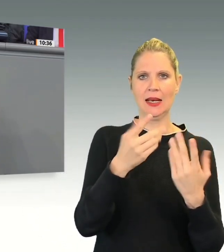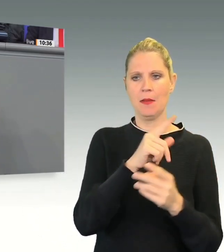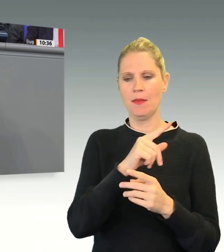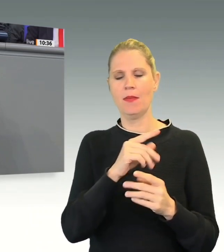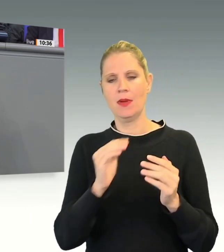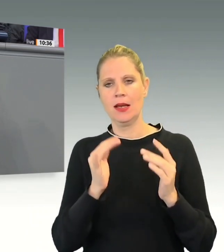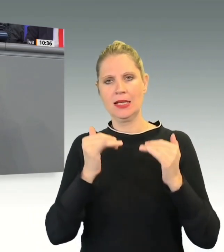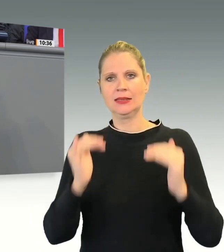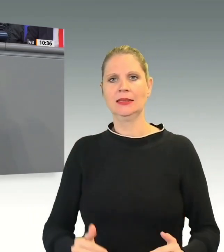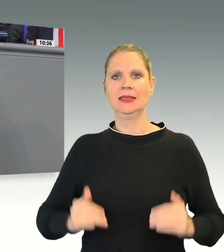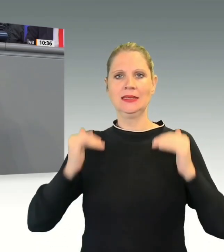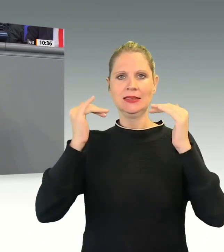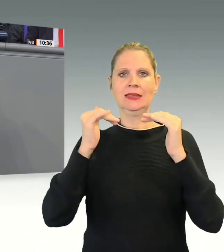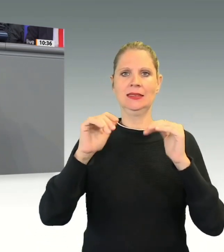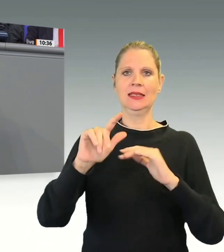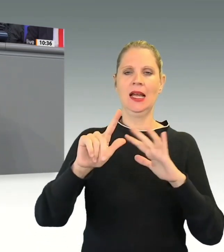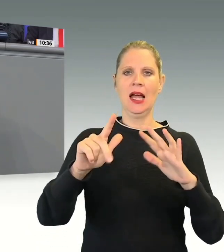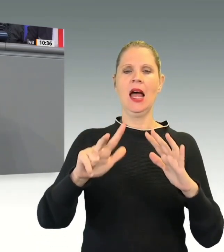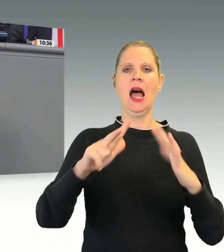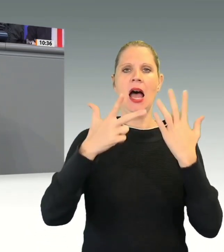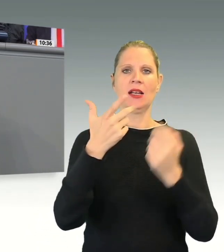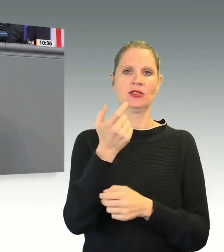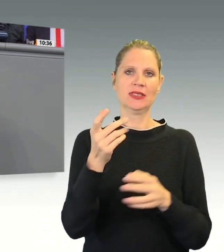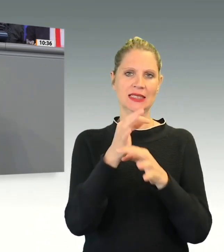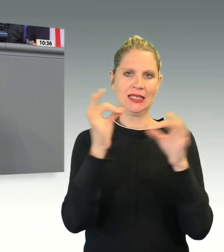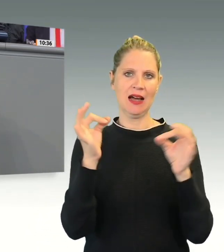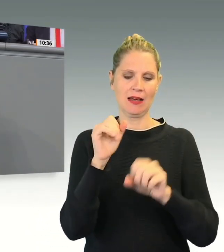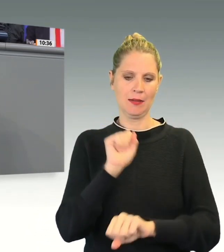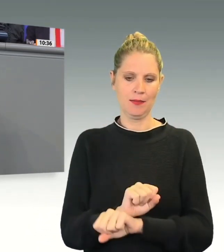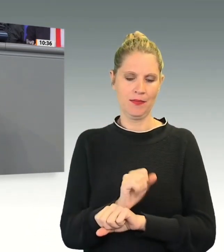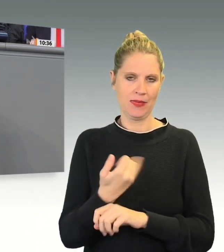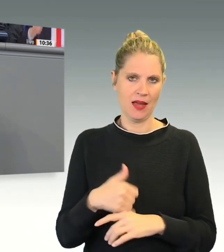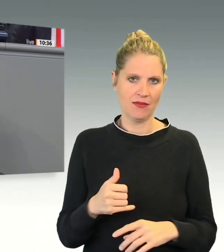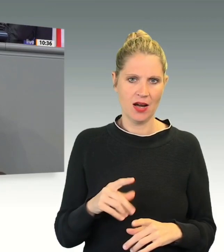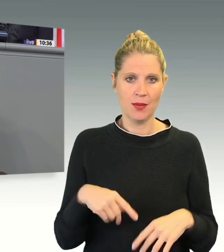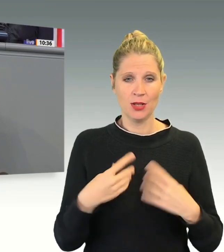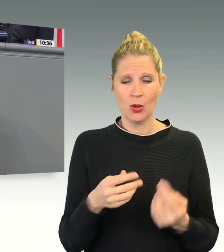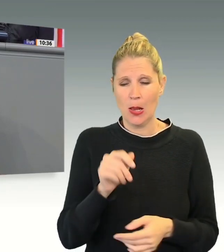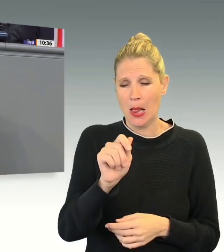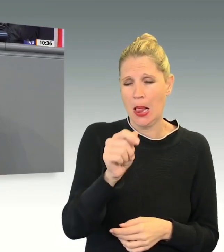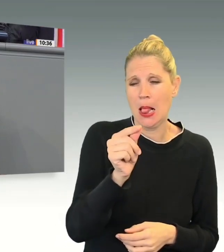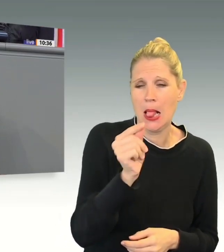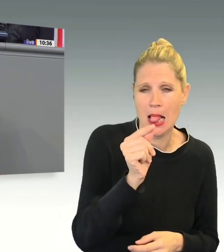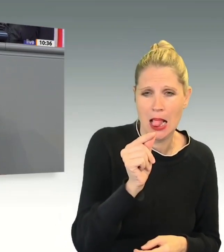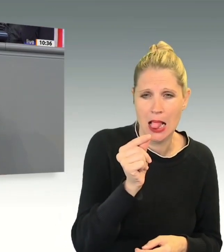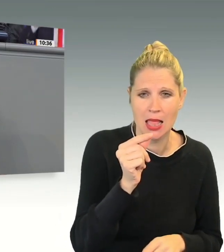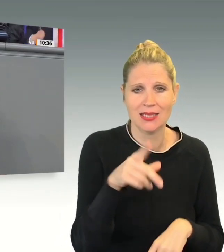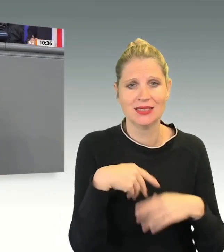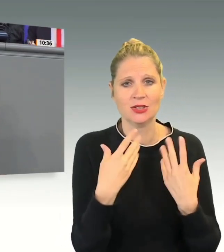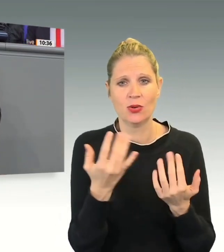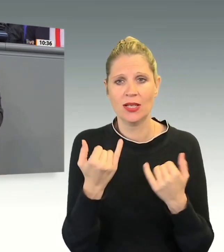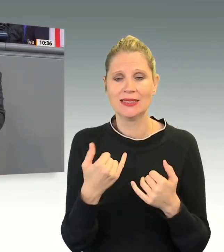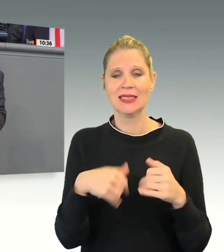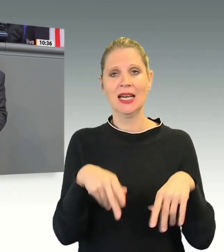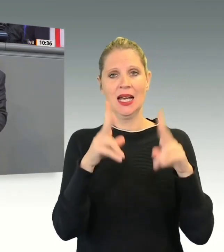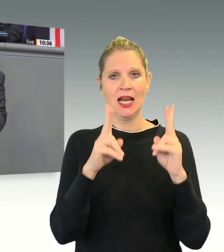winzig kleine Stellschraube bei der nationalen Kraftanstrengung, die notwendig ist, um Recht und Gesetz auch